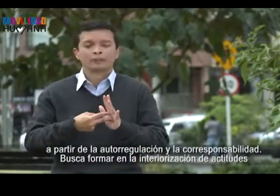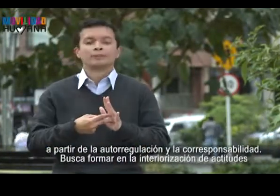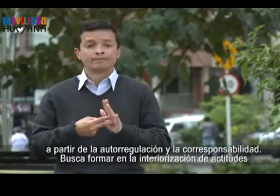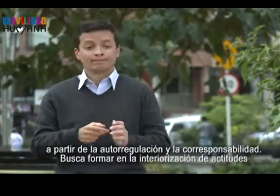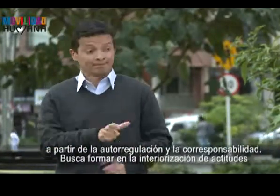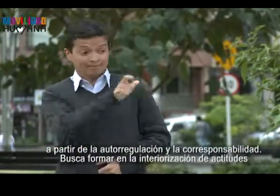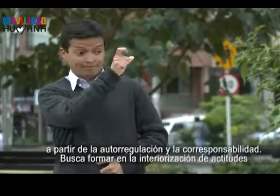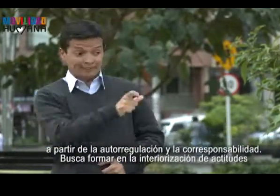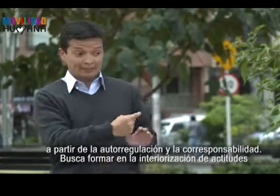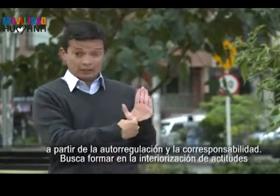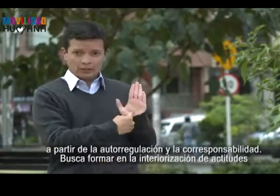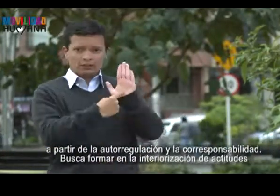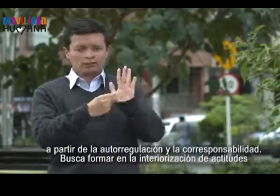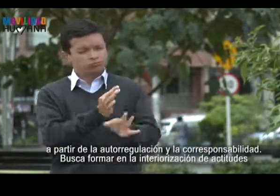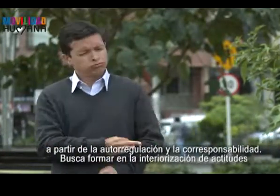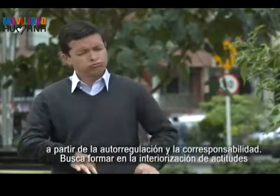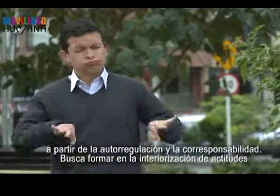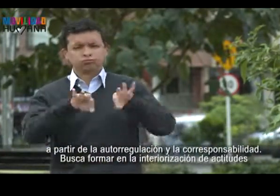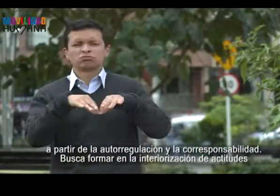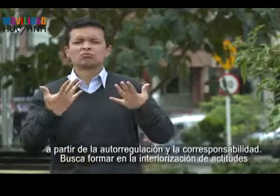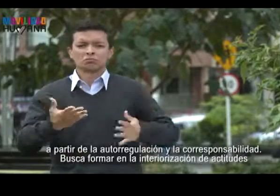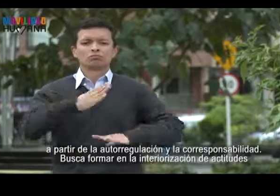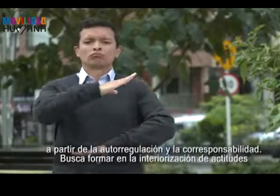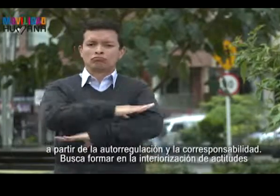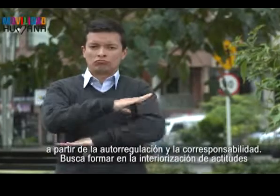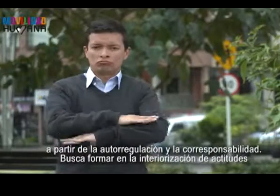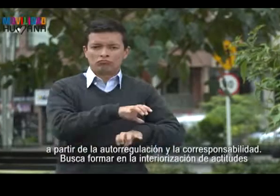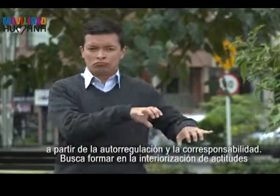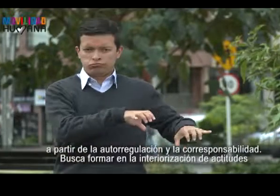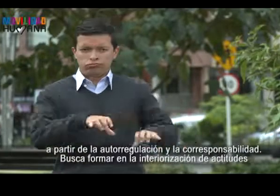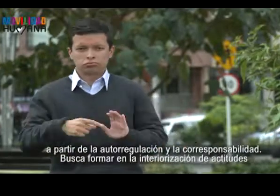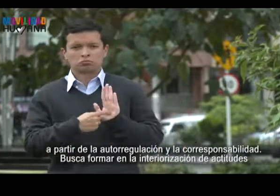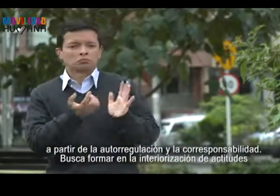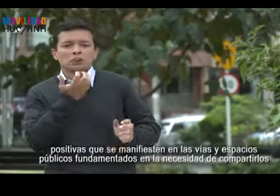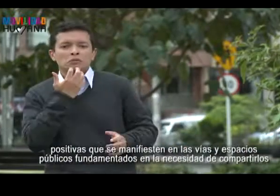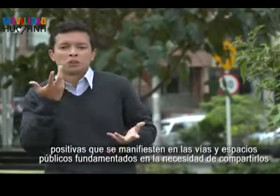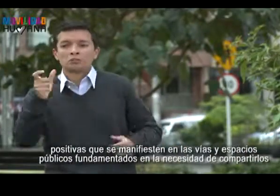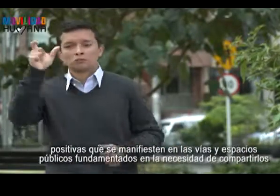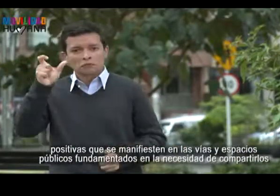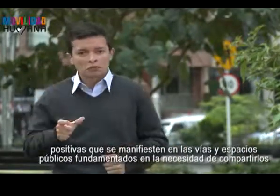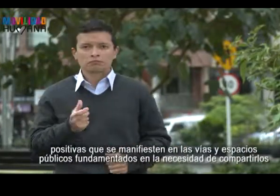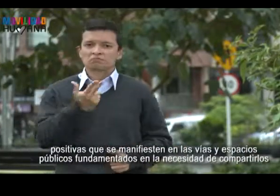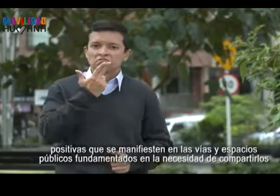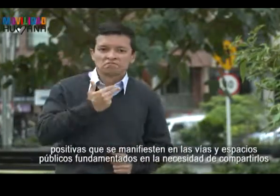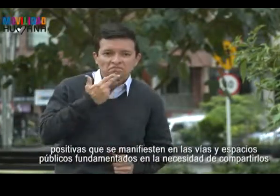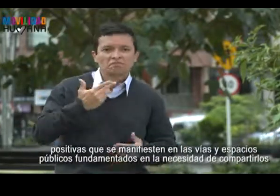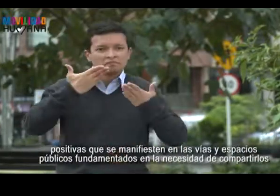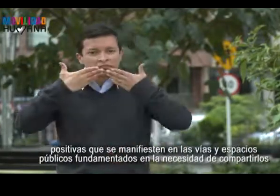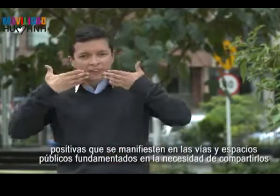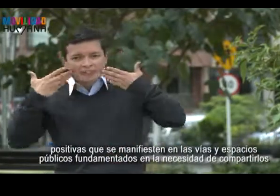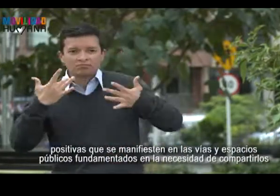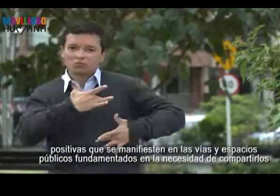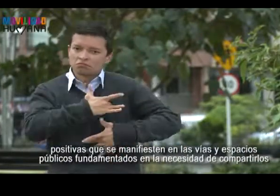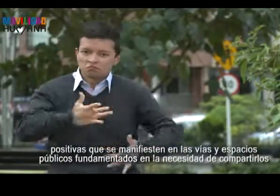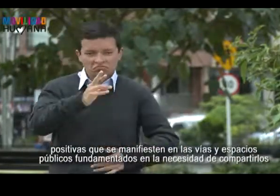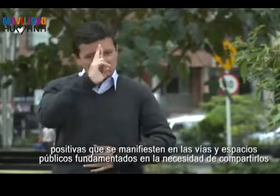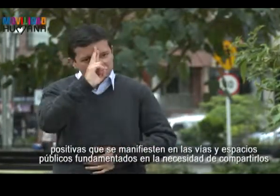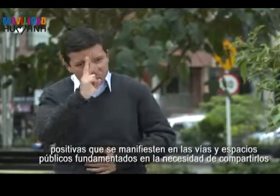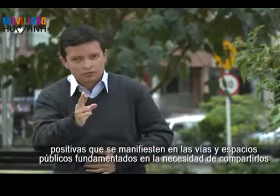y la corresponsabilidad. Busca formar en la interiorización de actitudes positivas que se manifiesten en las vías y